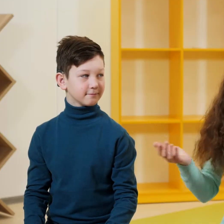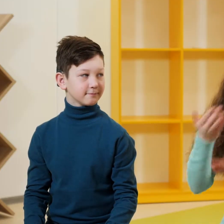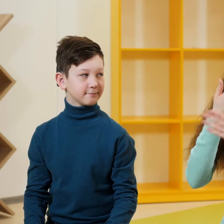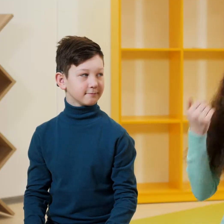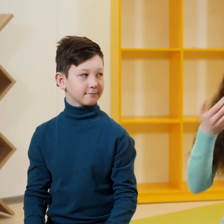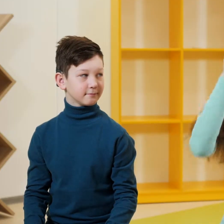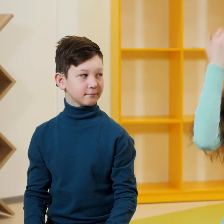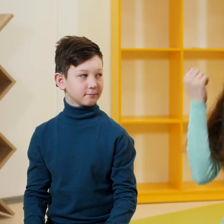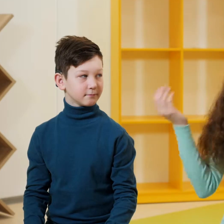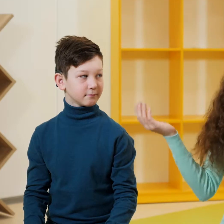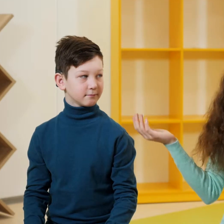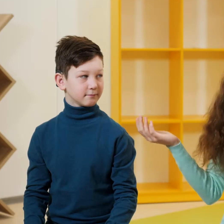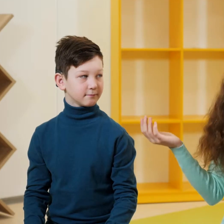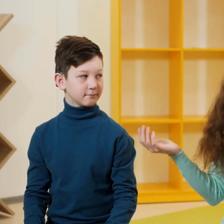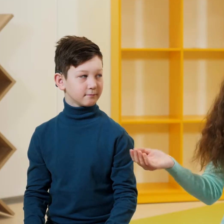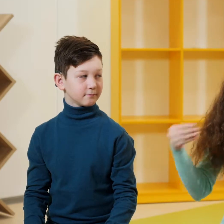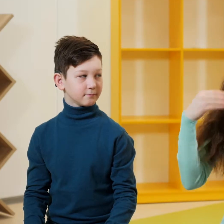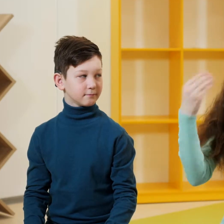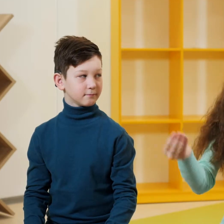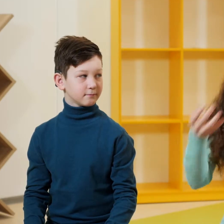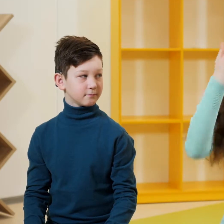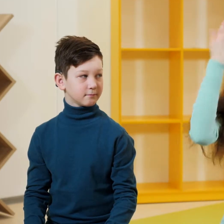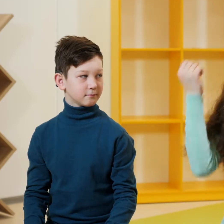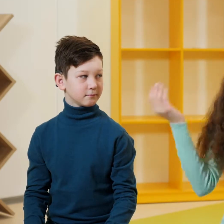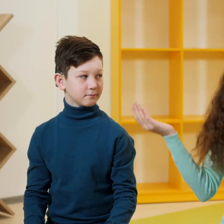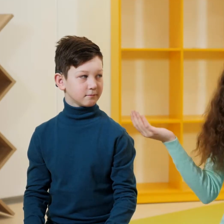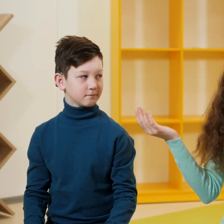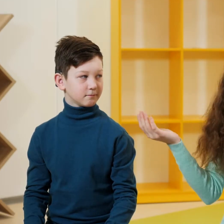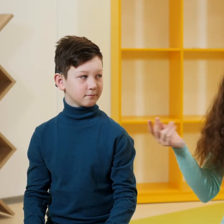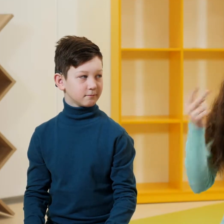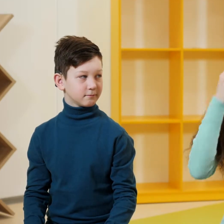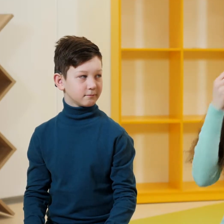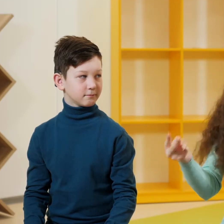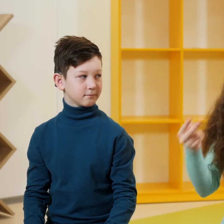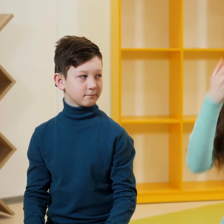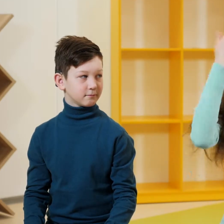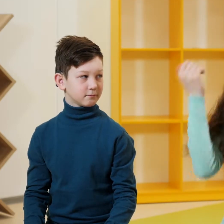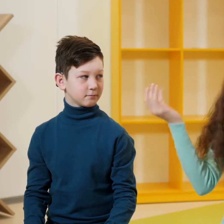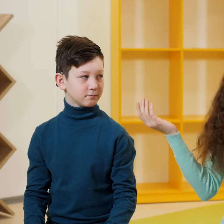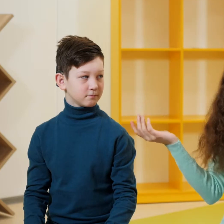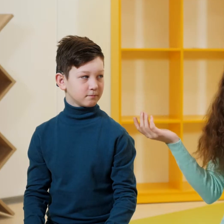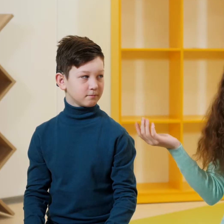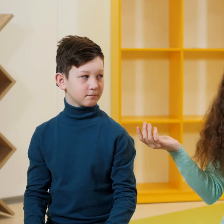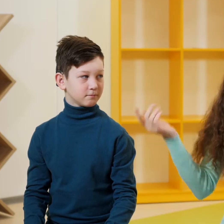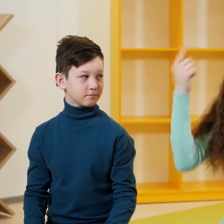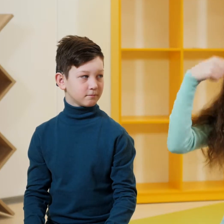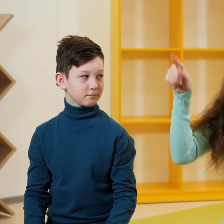Нет ночи. Дать ночи. Видеть ночь. Творить